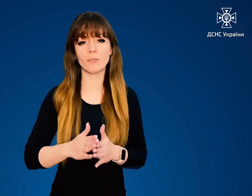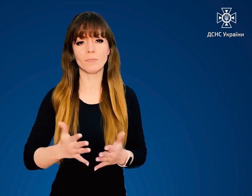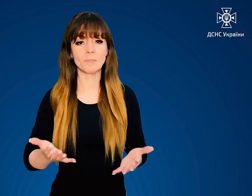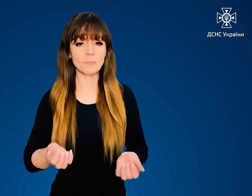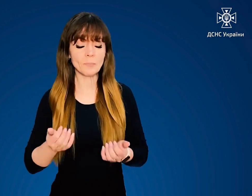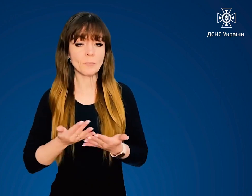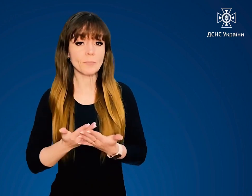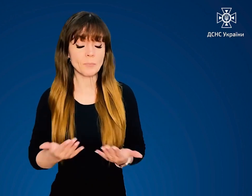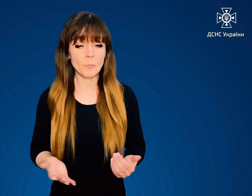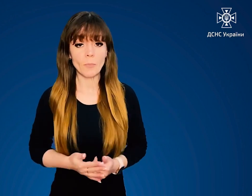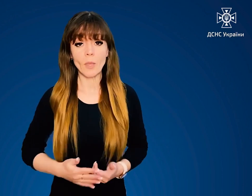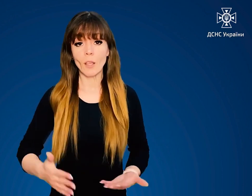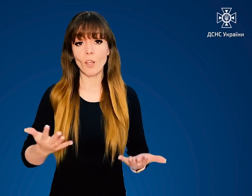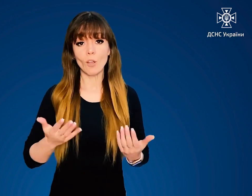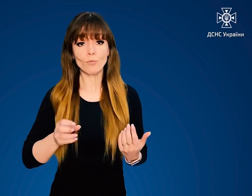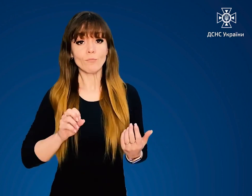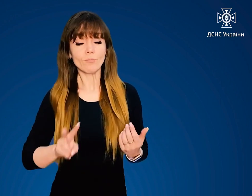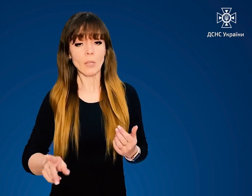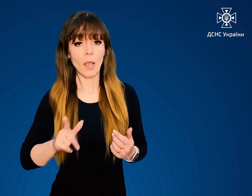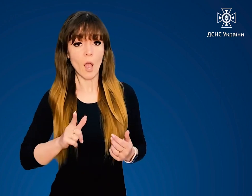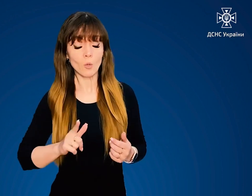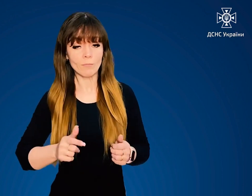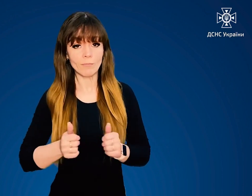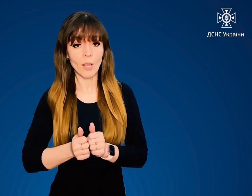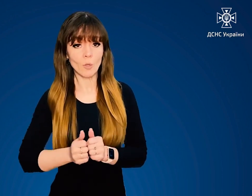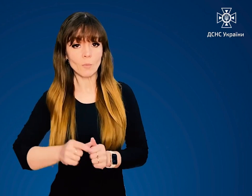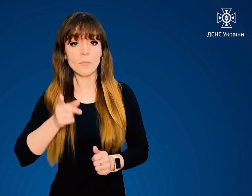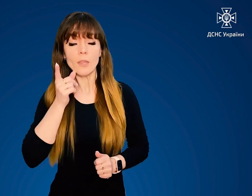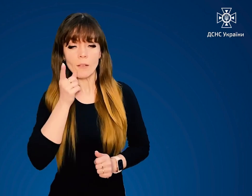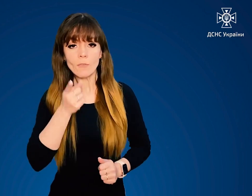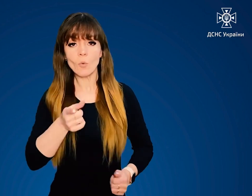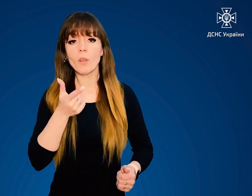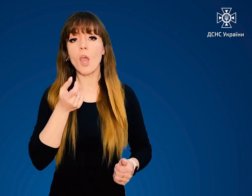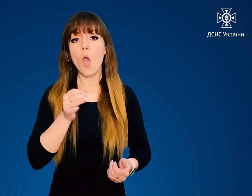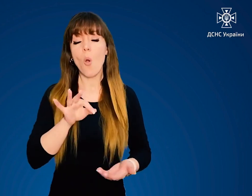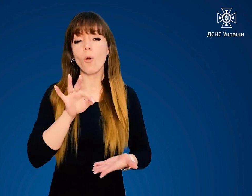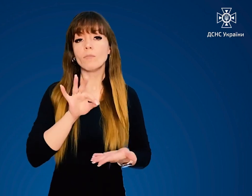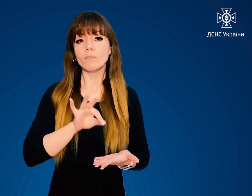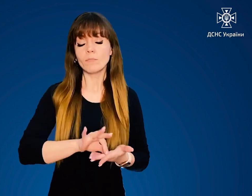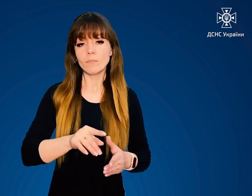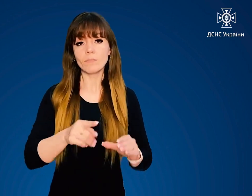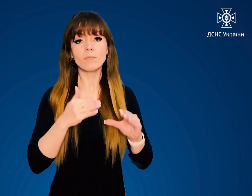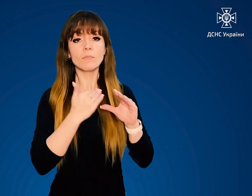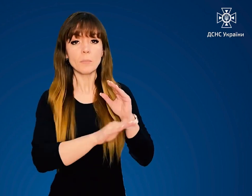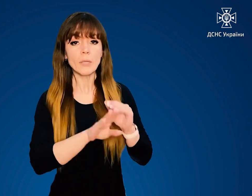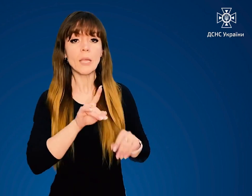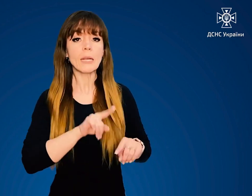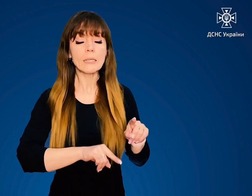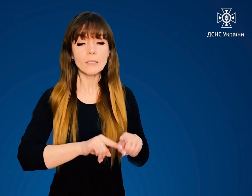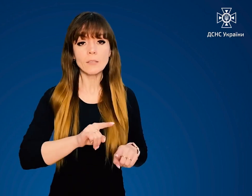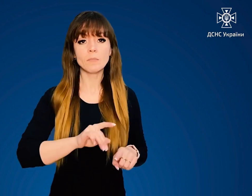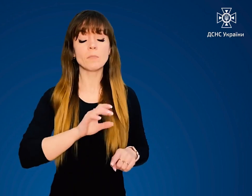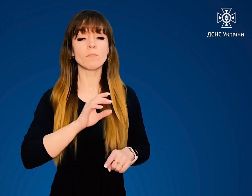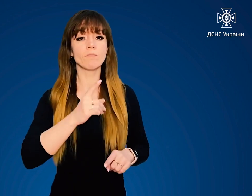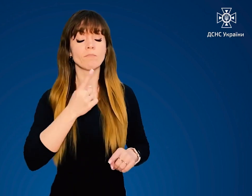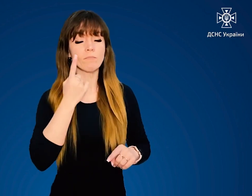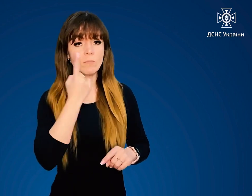Якщо біля вас опинився телефон, то відправте геомітку в телеграм рідним з написом НС